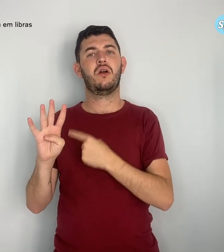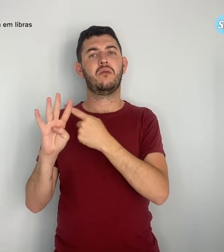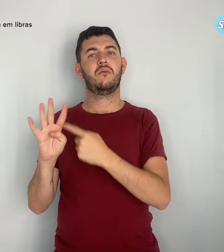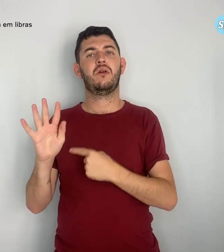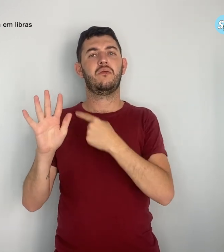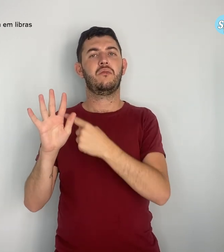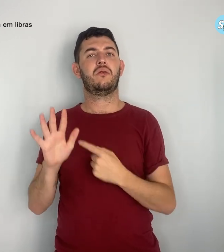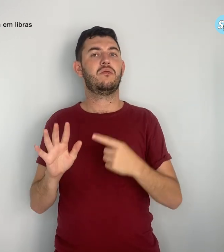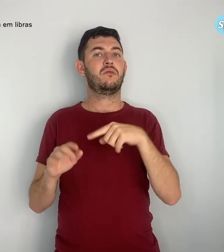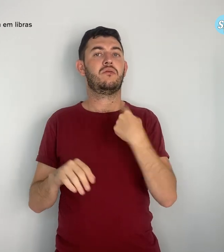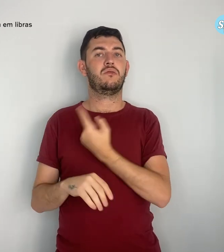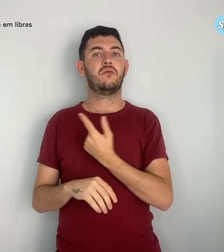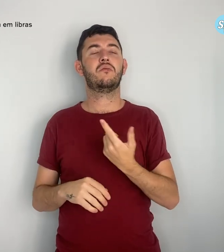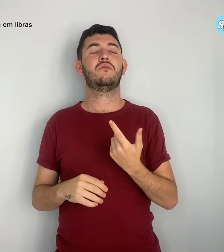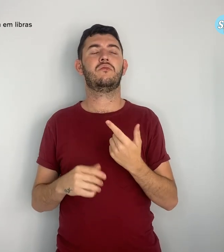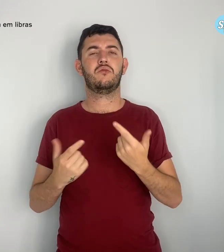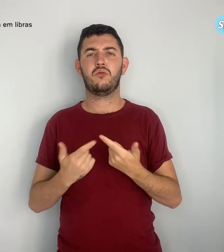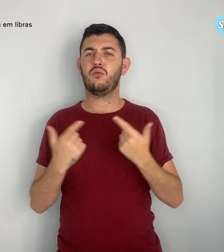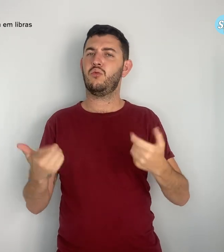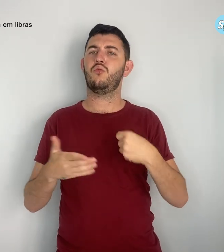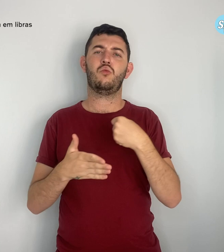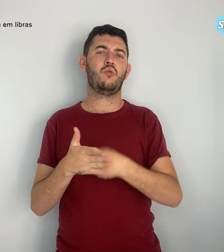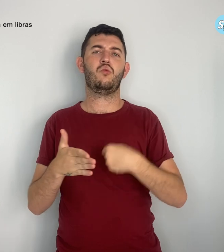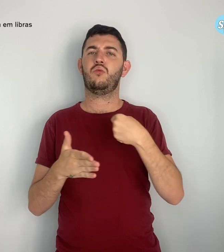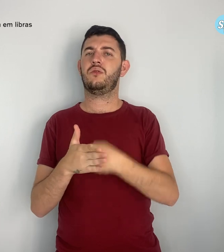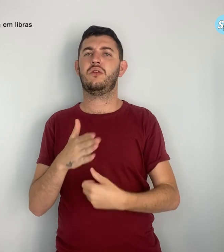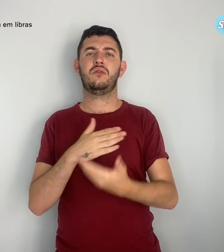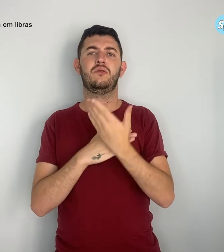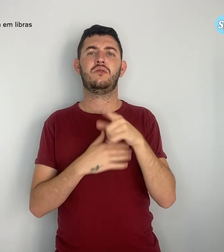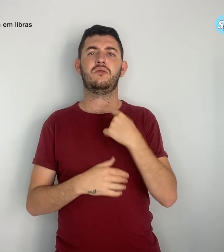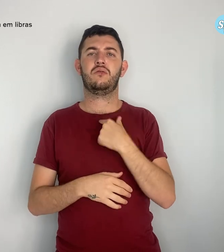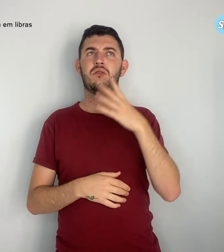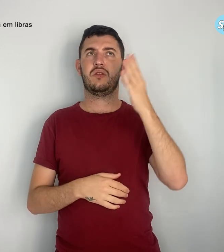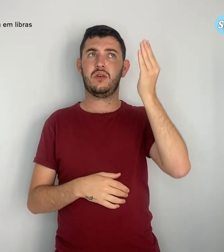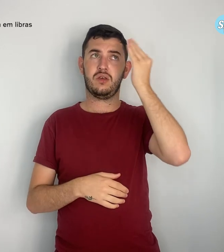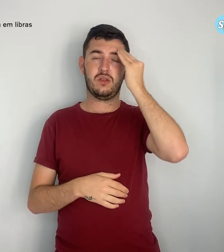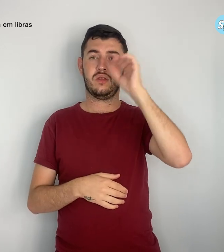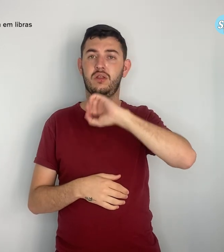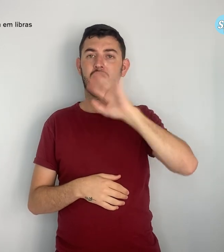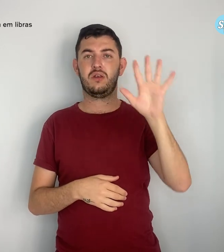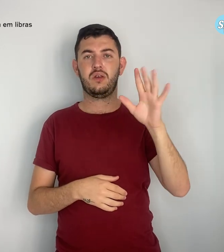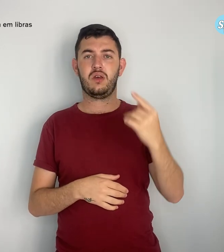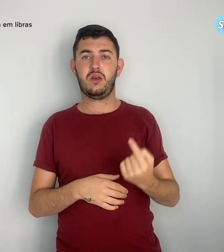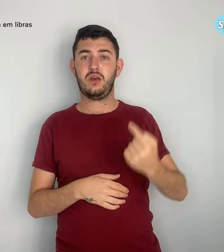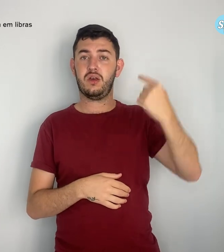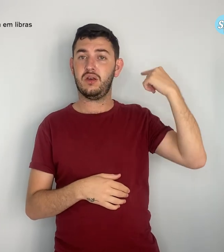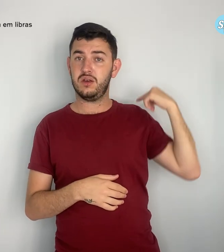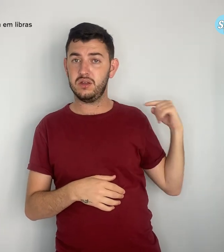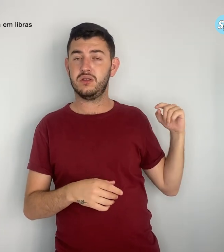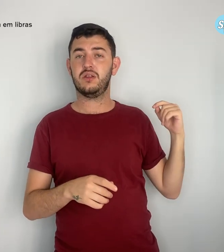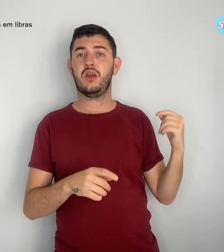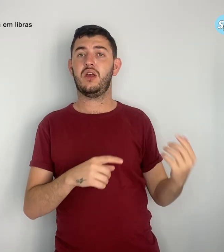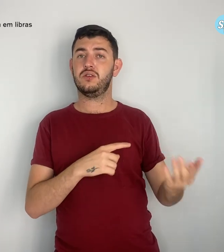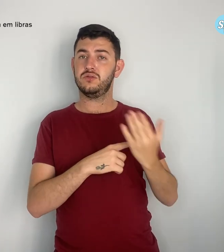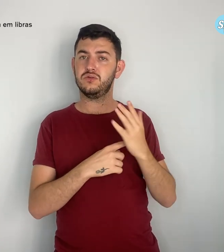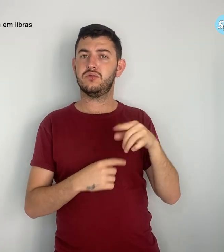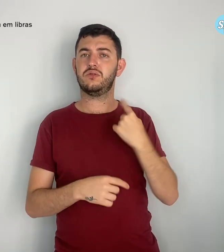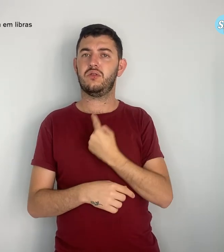nesses anos nos lembram que tudo que veio antes faz com que estejamos aqui hoje e dão